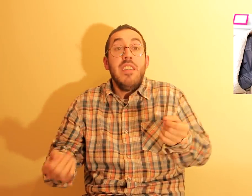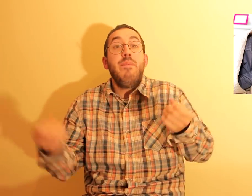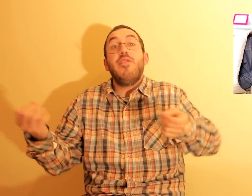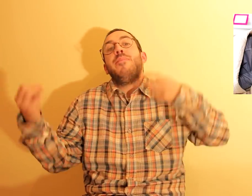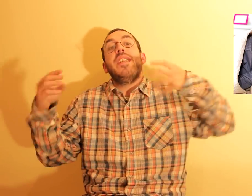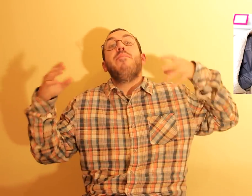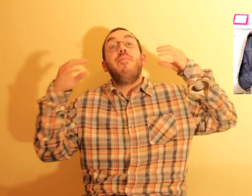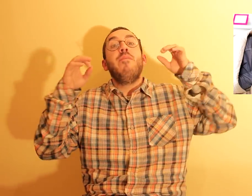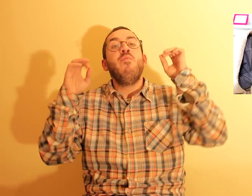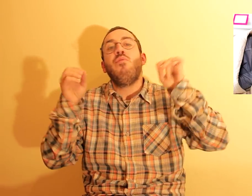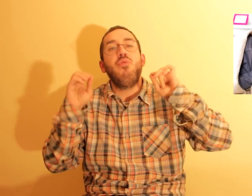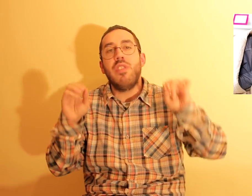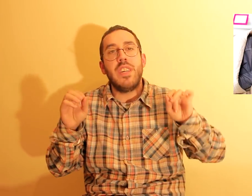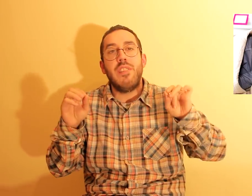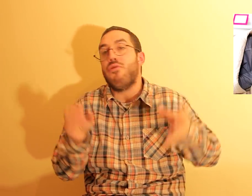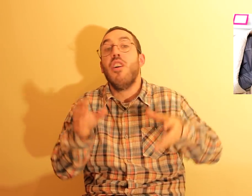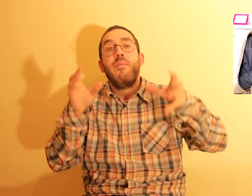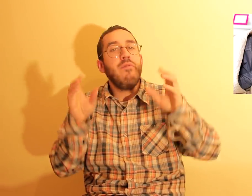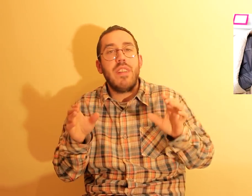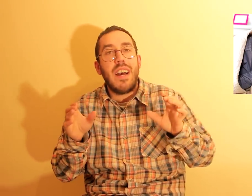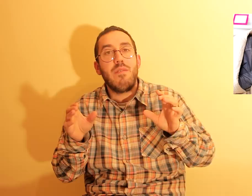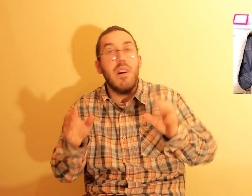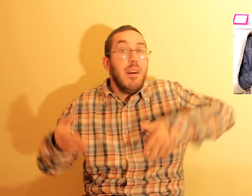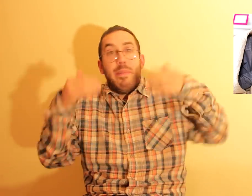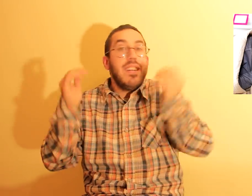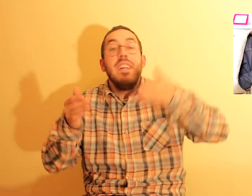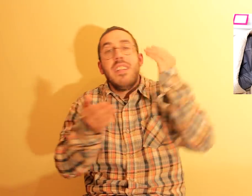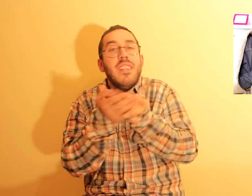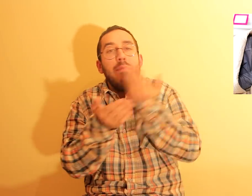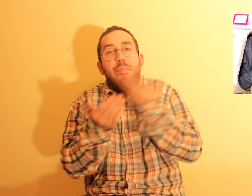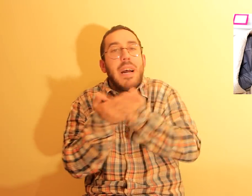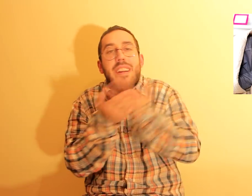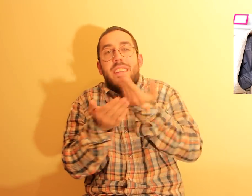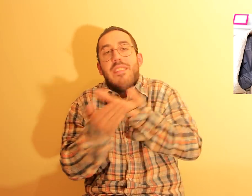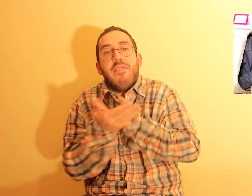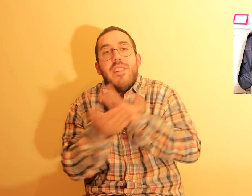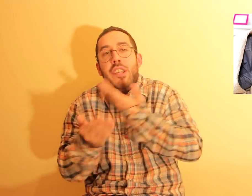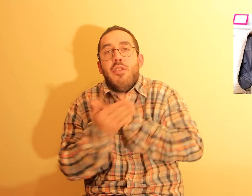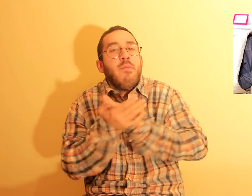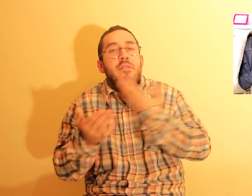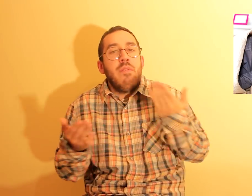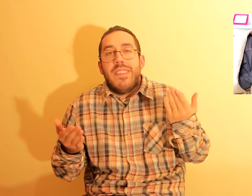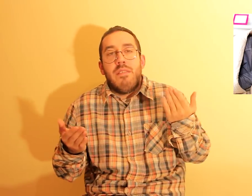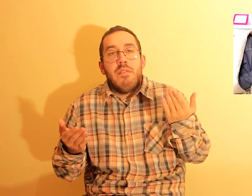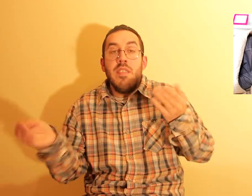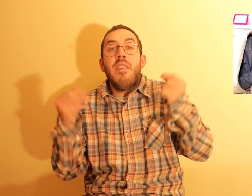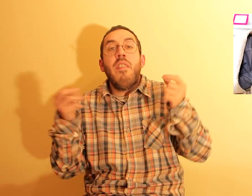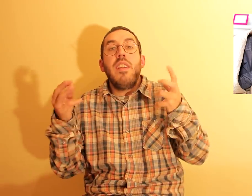Depois, também tem que beber, muitos líquidos, muita água, para limpar, aquele organismo todo. Senão, olha,